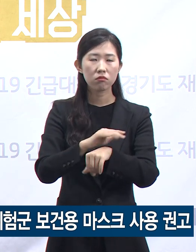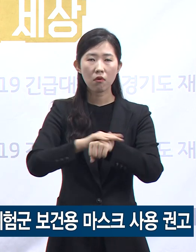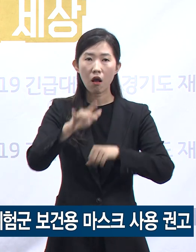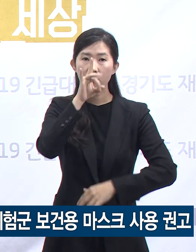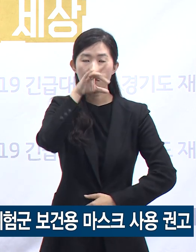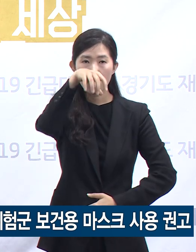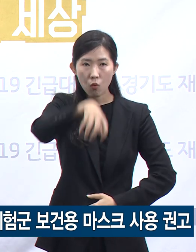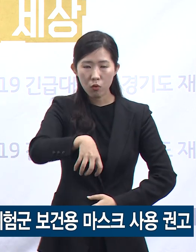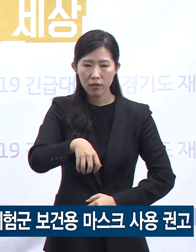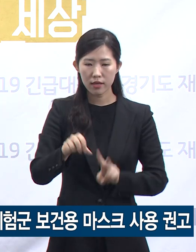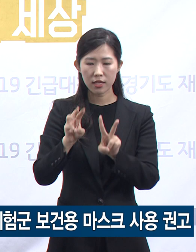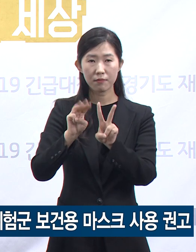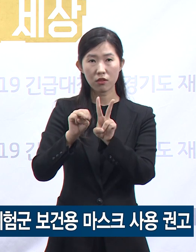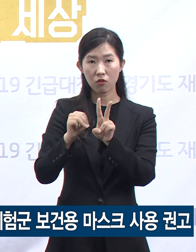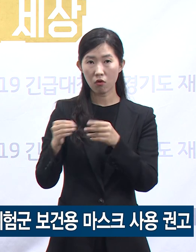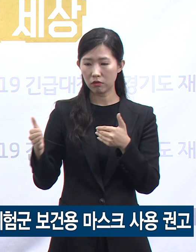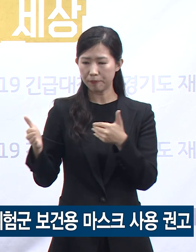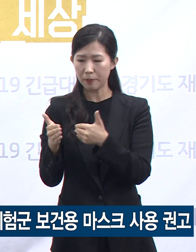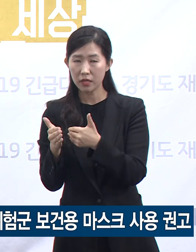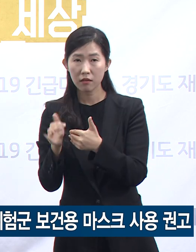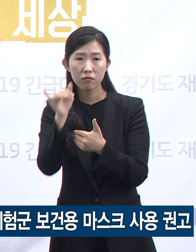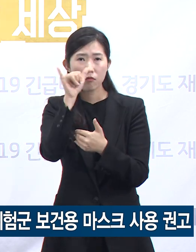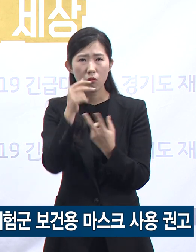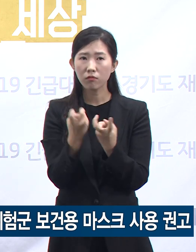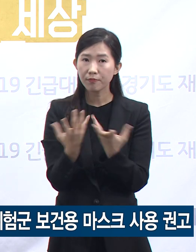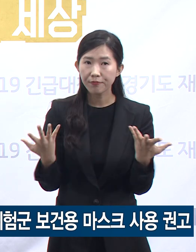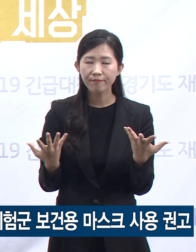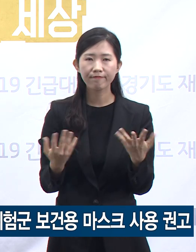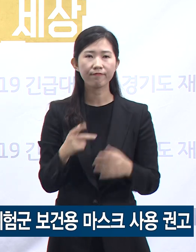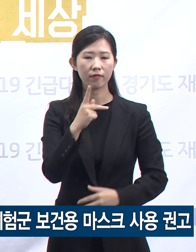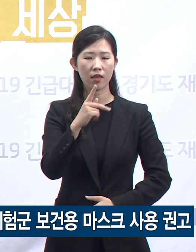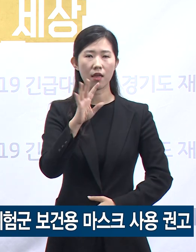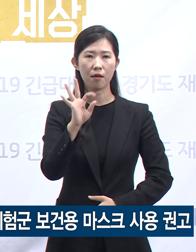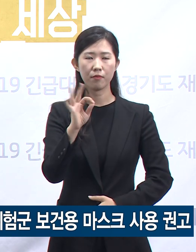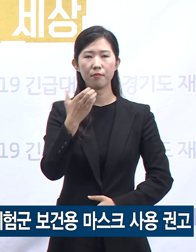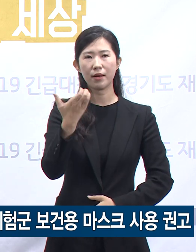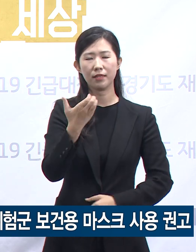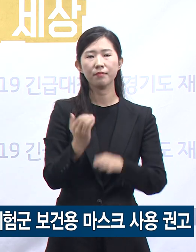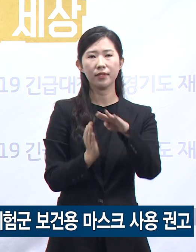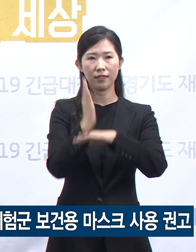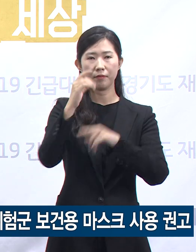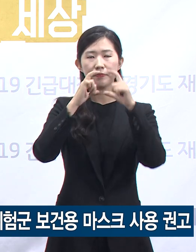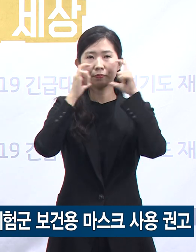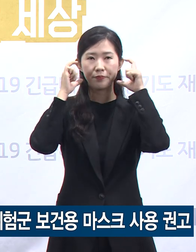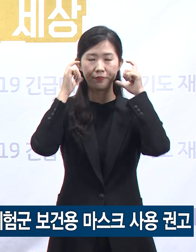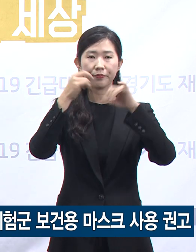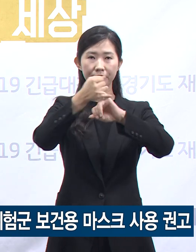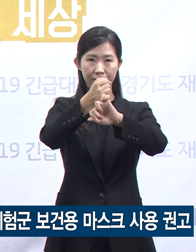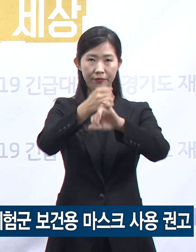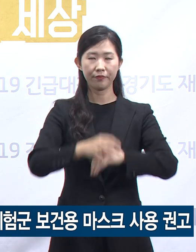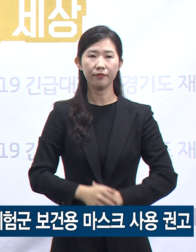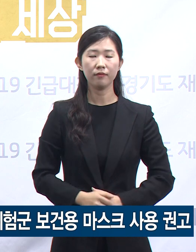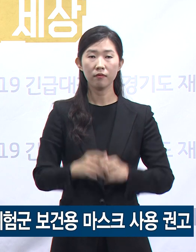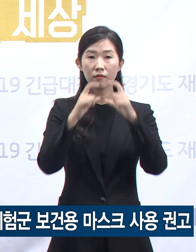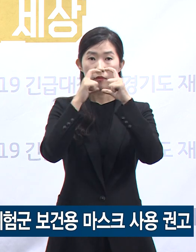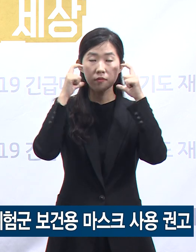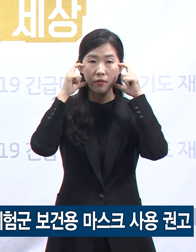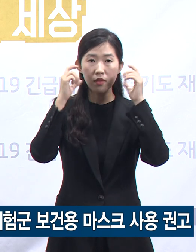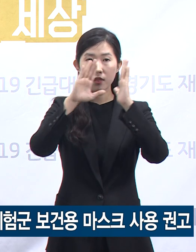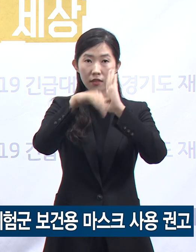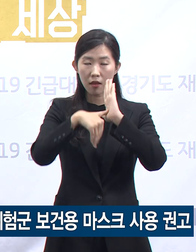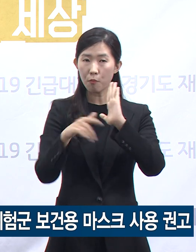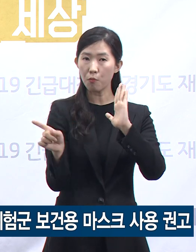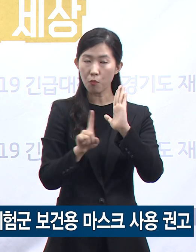등에는 KF80 이상의 보건마스크 착용을 권고합니다. 마스크 착용 시 주의하실 점은 먼저 마스크를